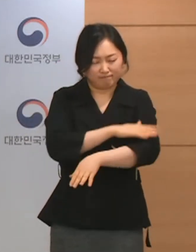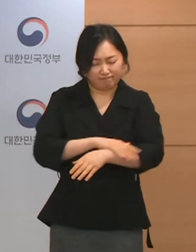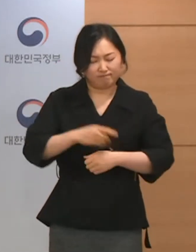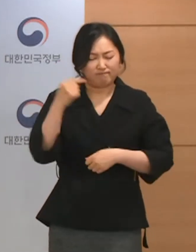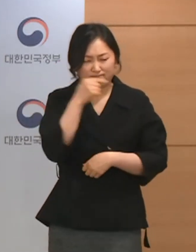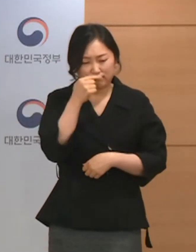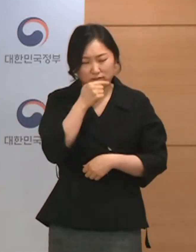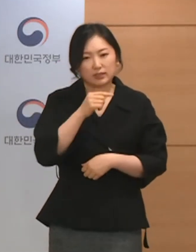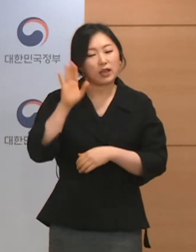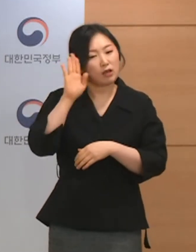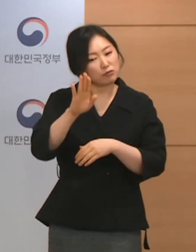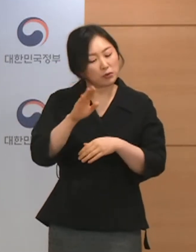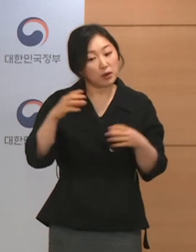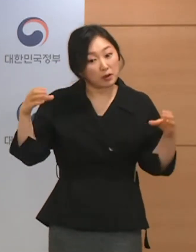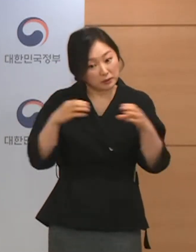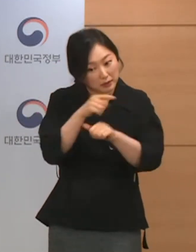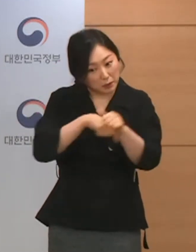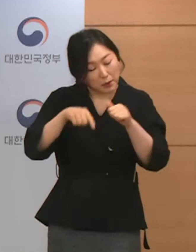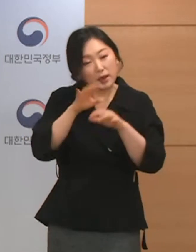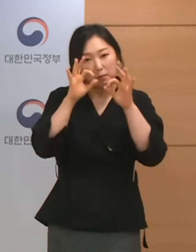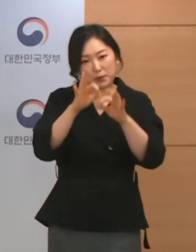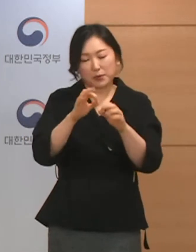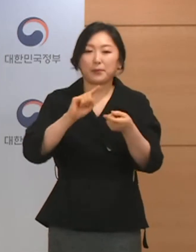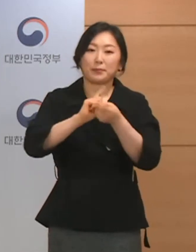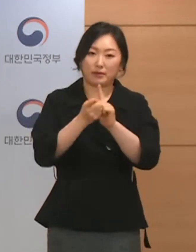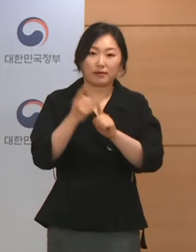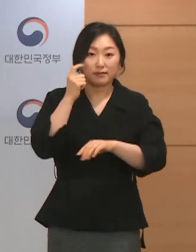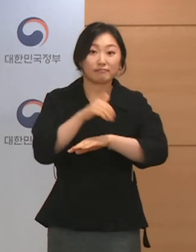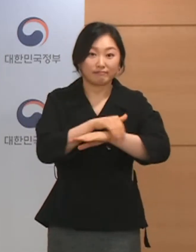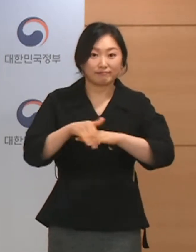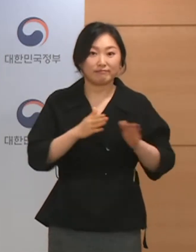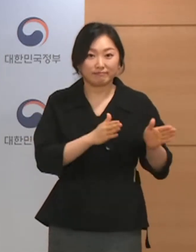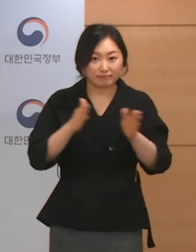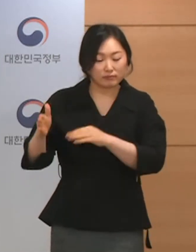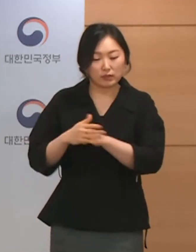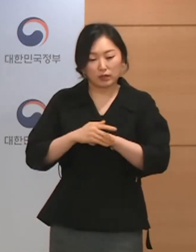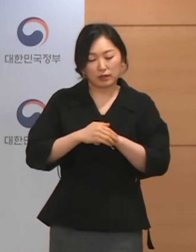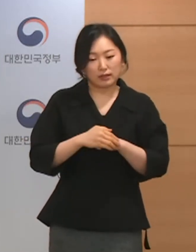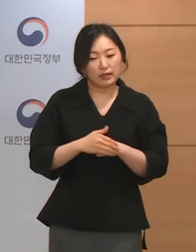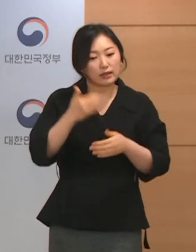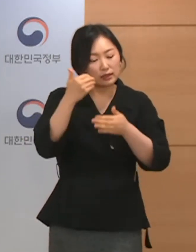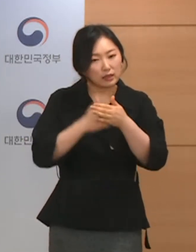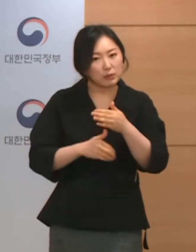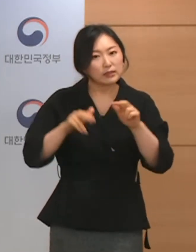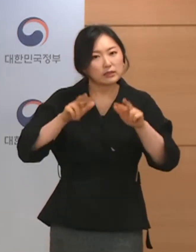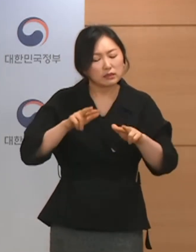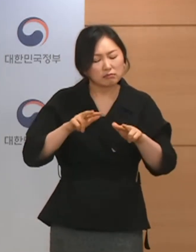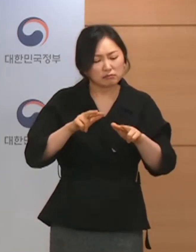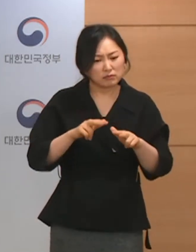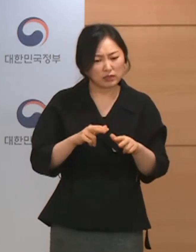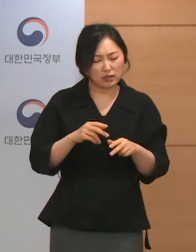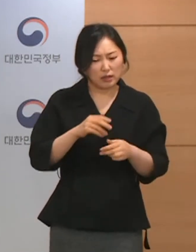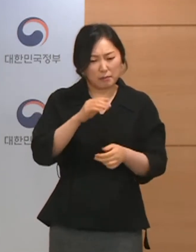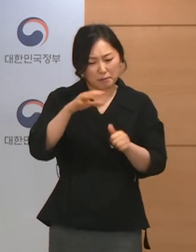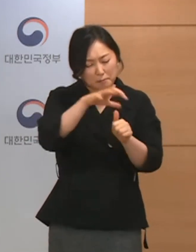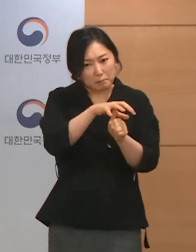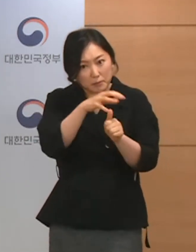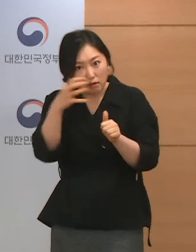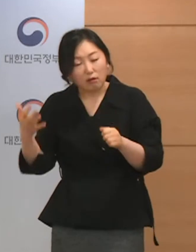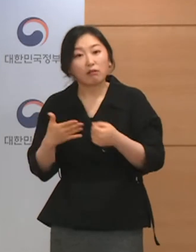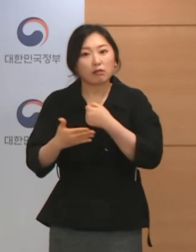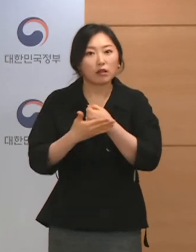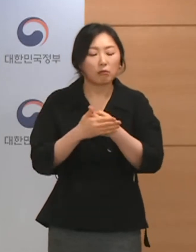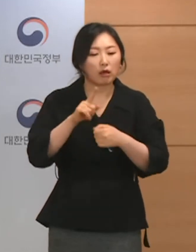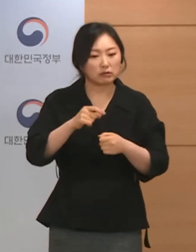이와 함께 대다수 시자체들은 급격한 방역 긴장감 완화를 우려하여 2주간의 이행